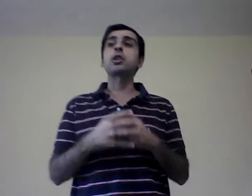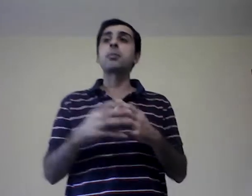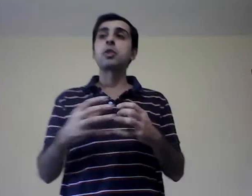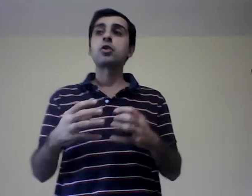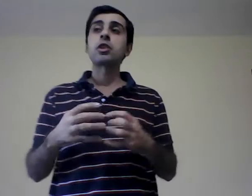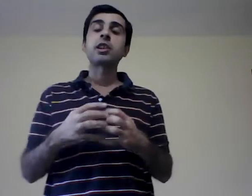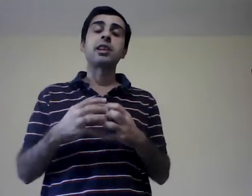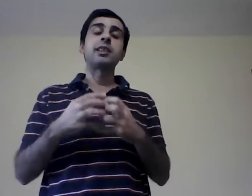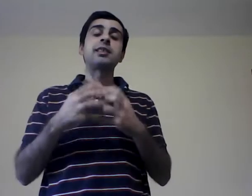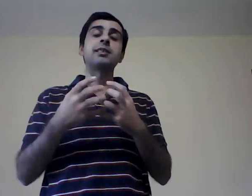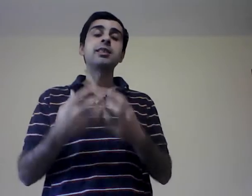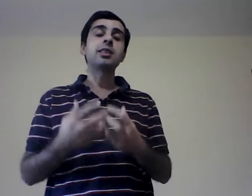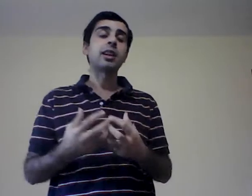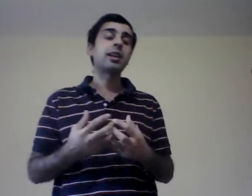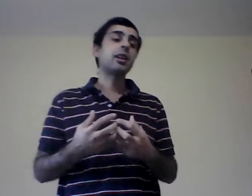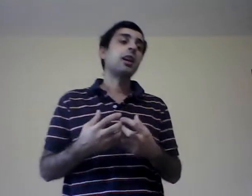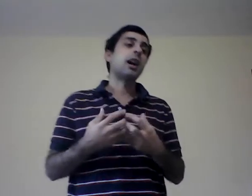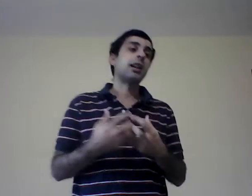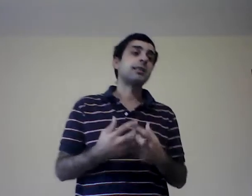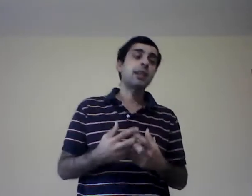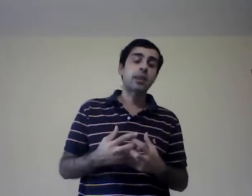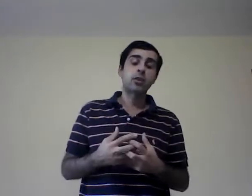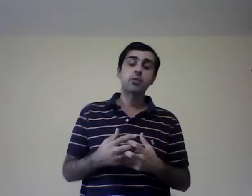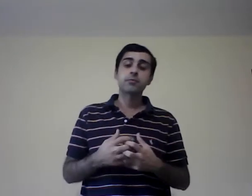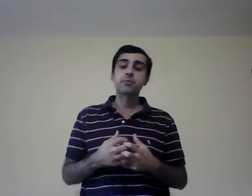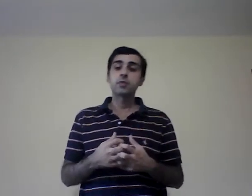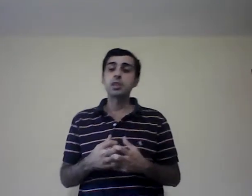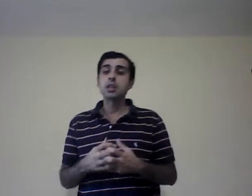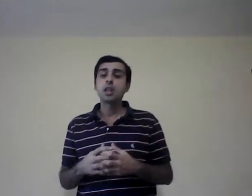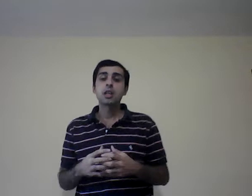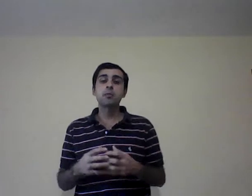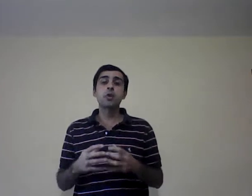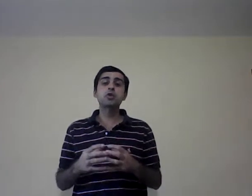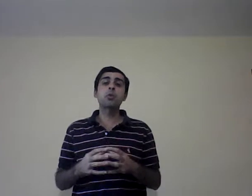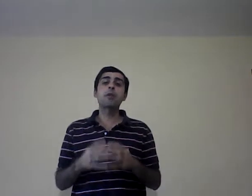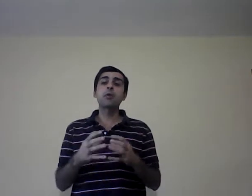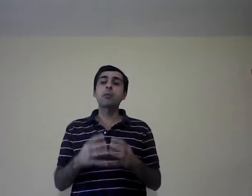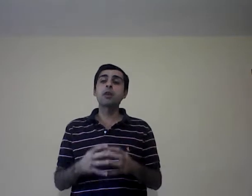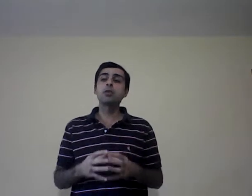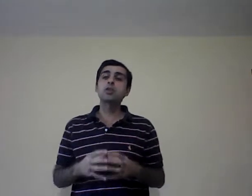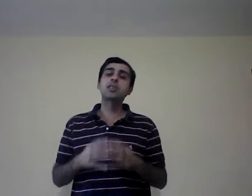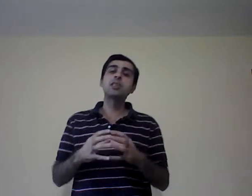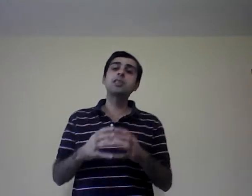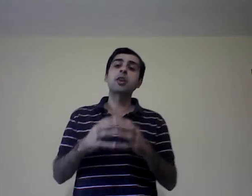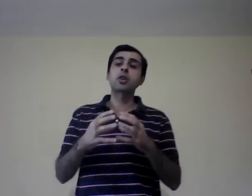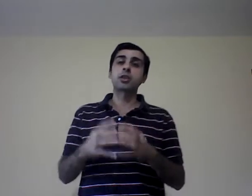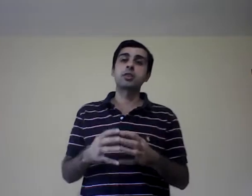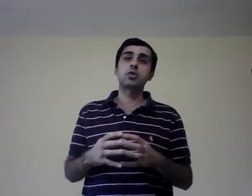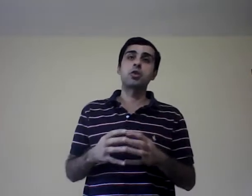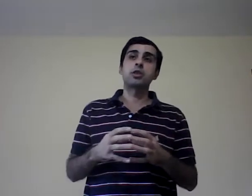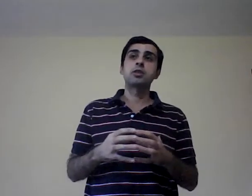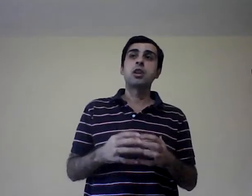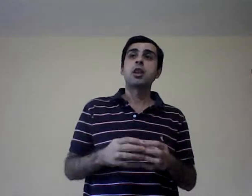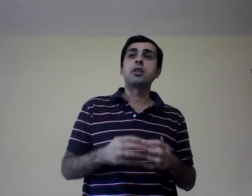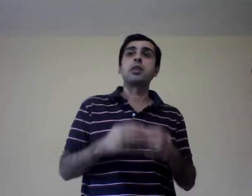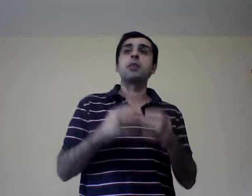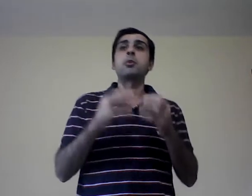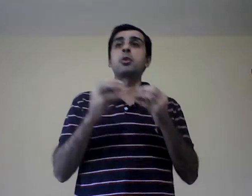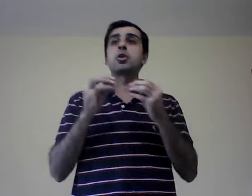personas que necesita hacerlo, si, y por eso va formando distintas organizaciones. Desde el momento que